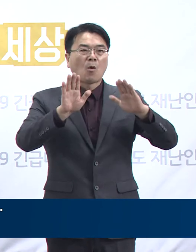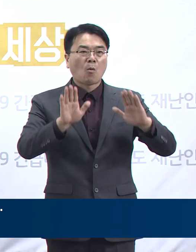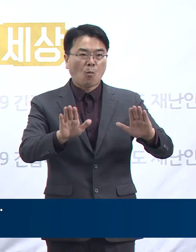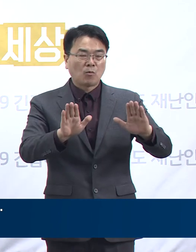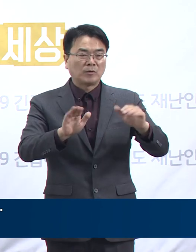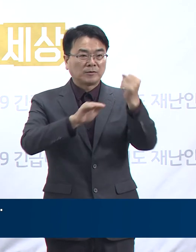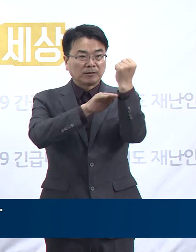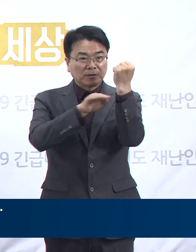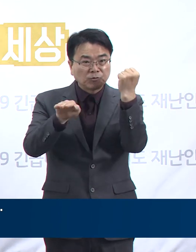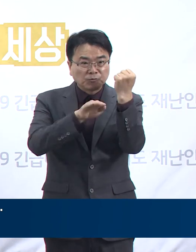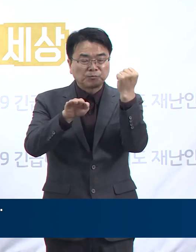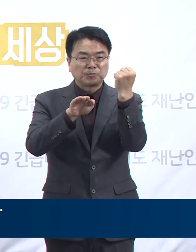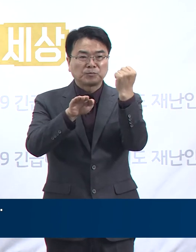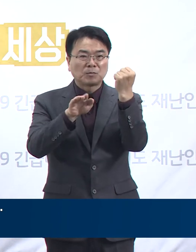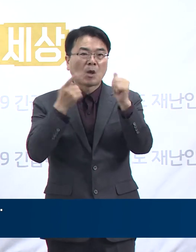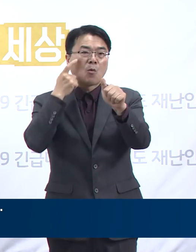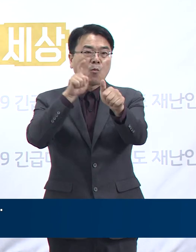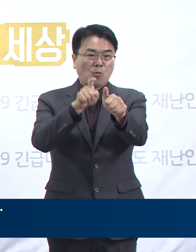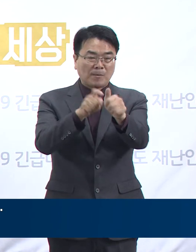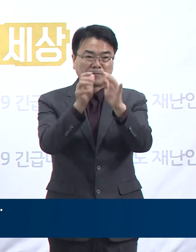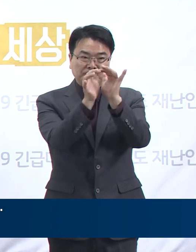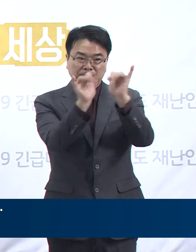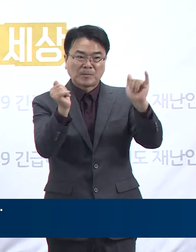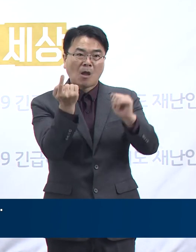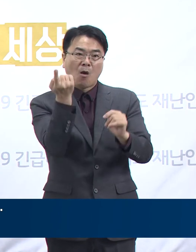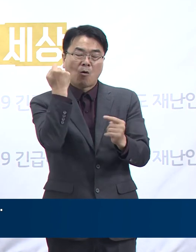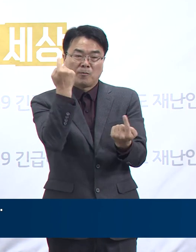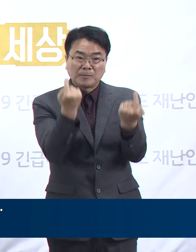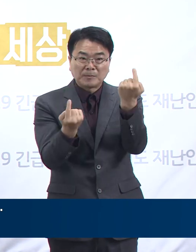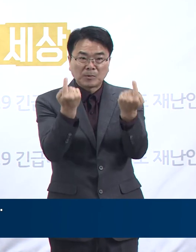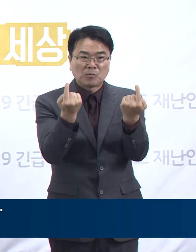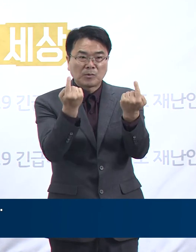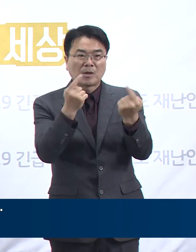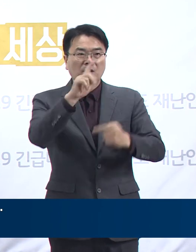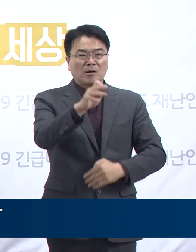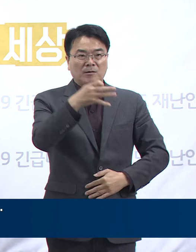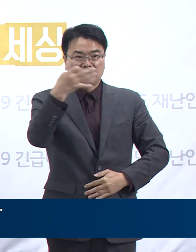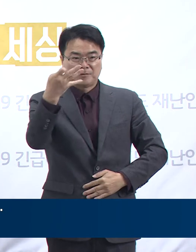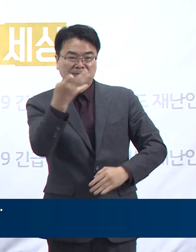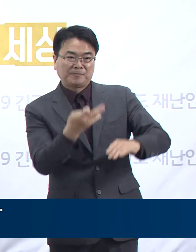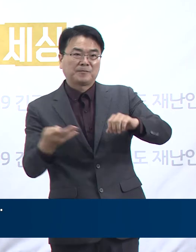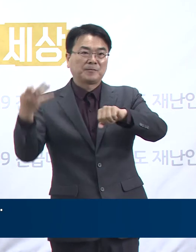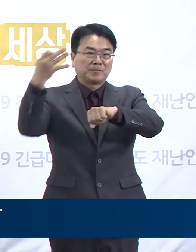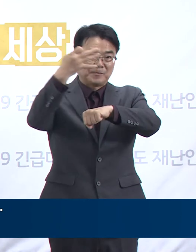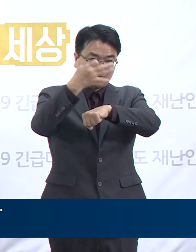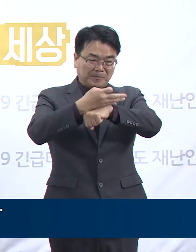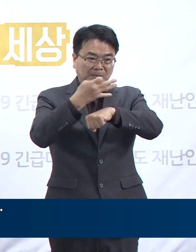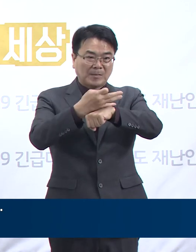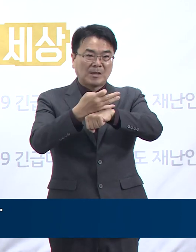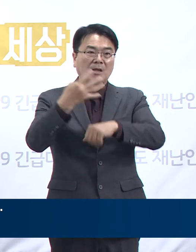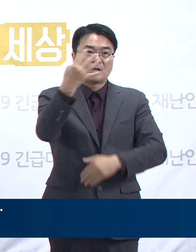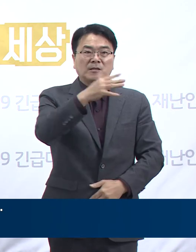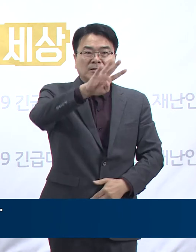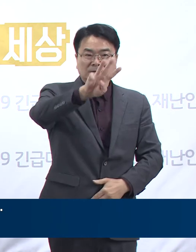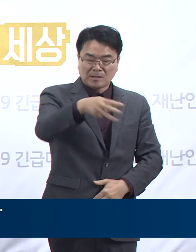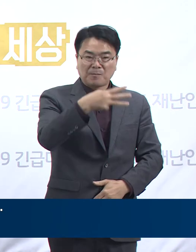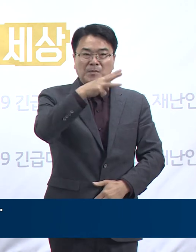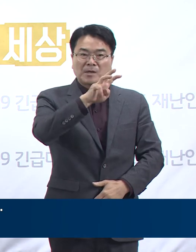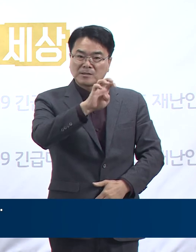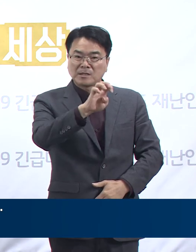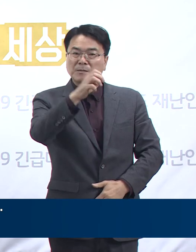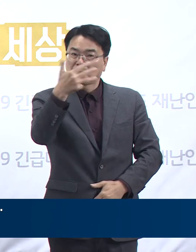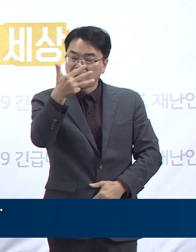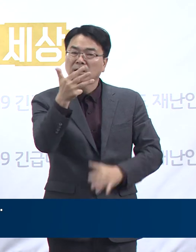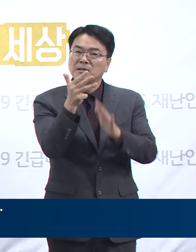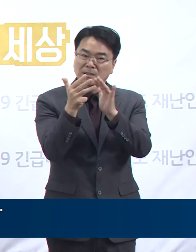0시 기준 경기도의 확진자 수는 전일 오전 0시 대비 14명이 증가한 총 4,348명으로